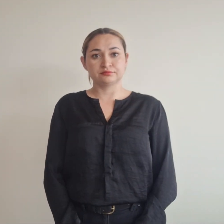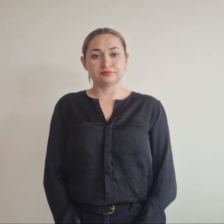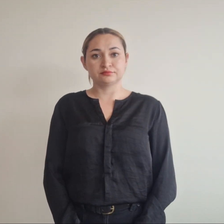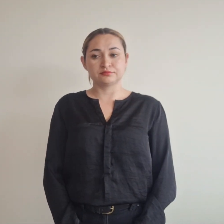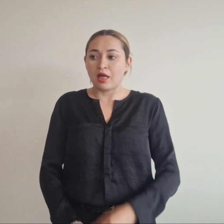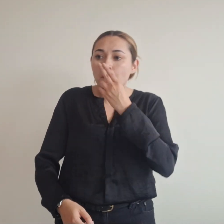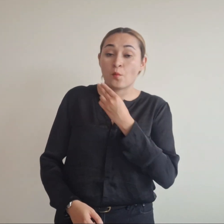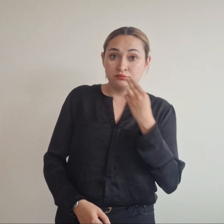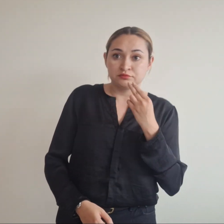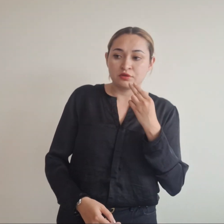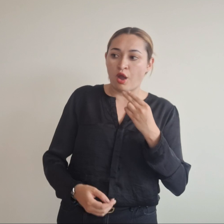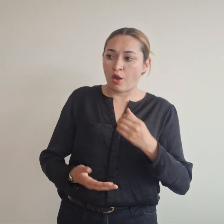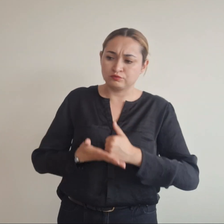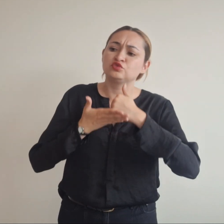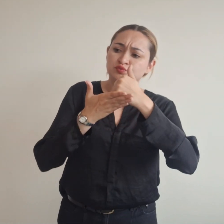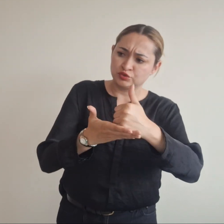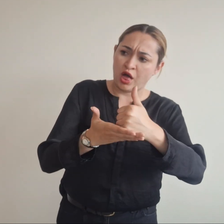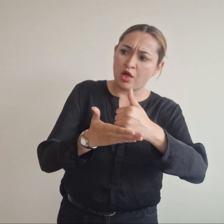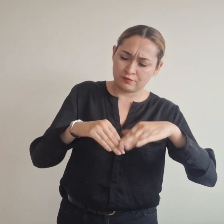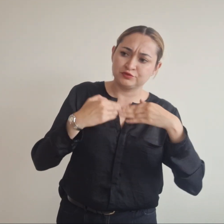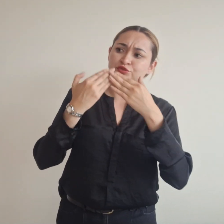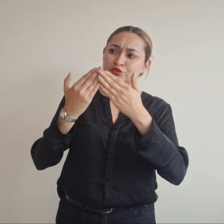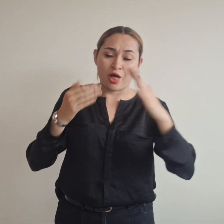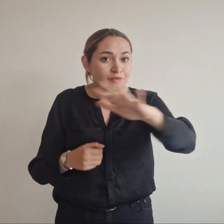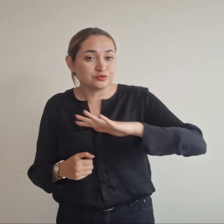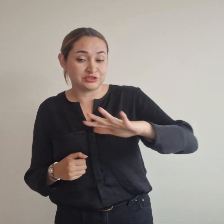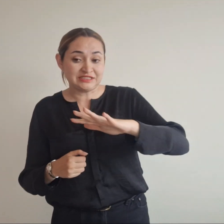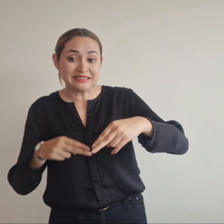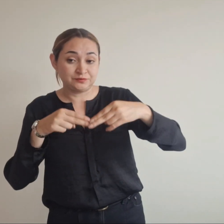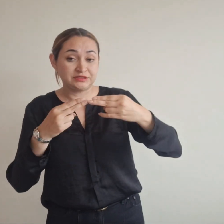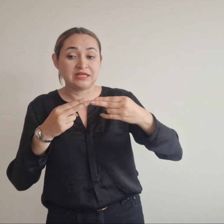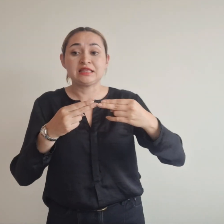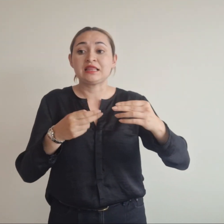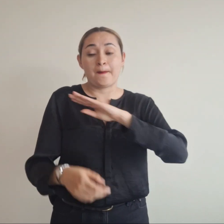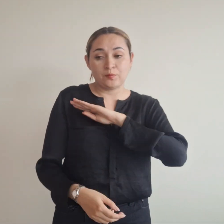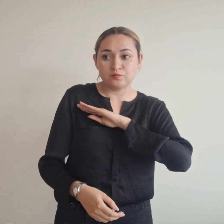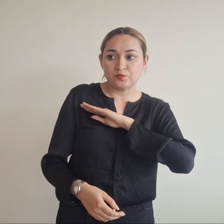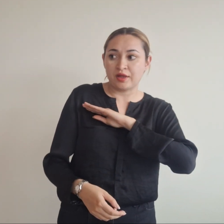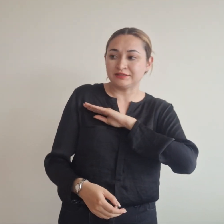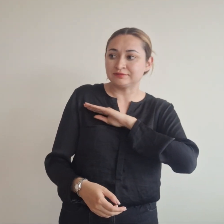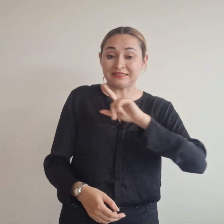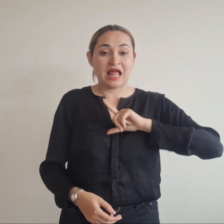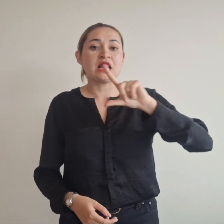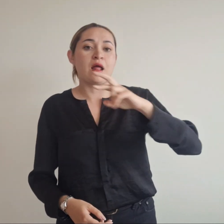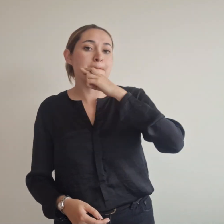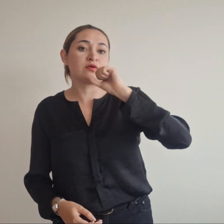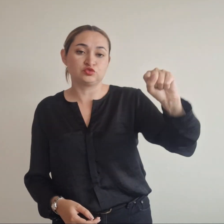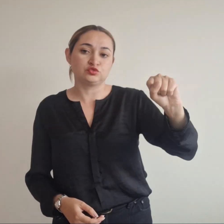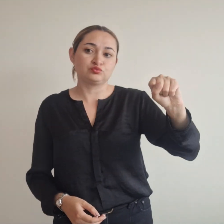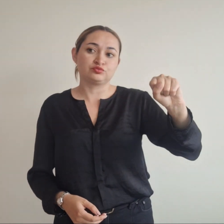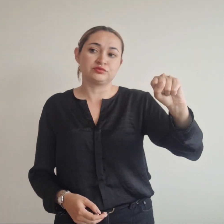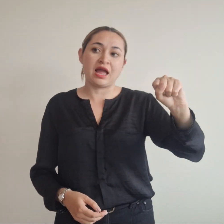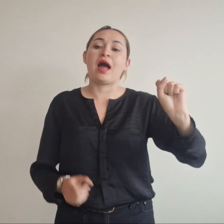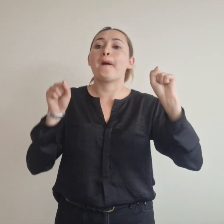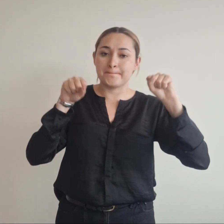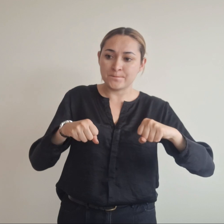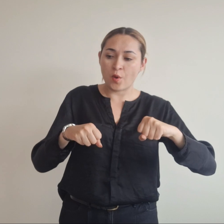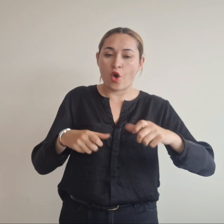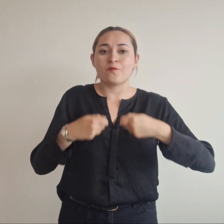Comprometidos con ofrecer educación de alta calidad, la Alcaldía de Tunja, liderada por Mikhail Krasnov, ha logrado la entrega oficial de 45